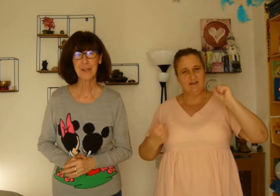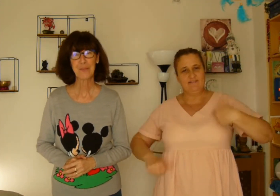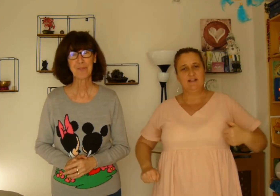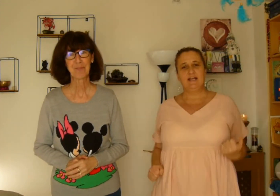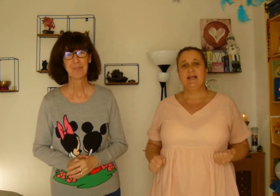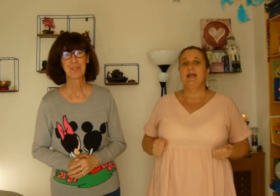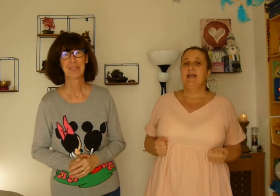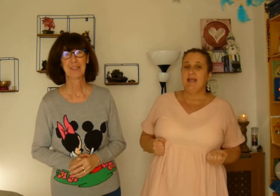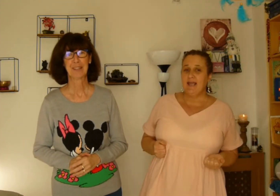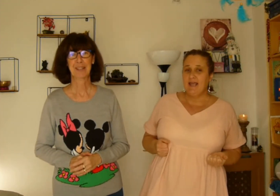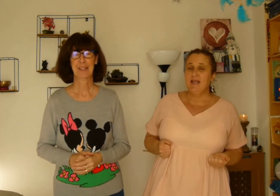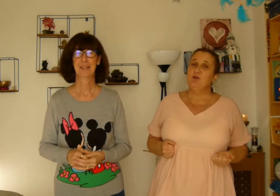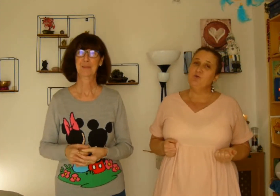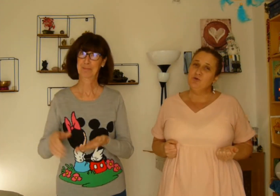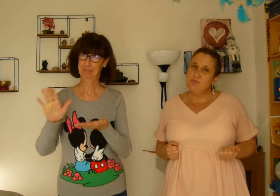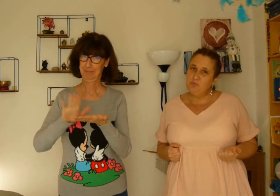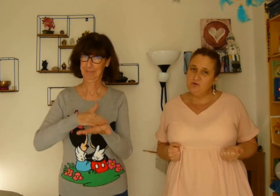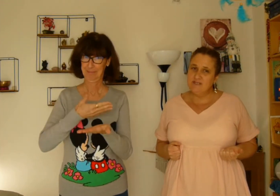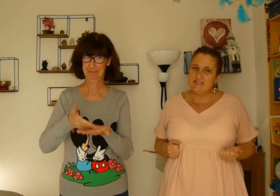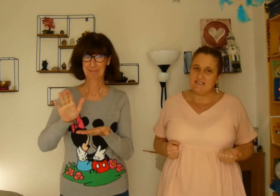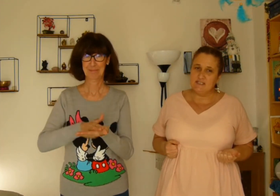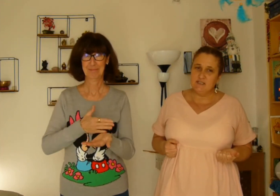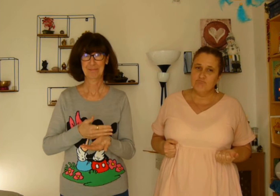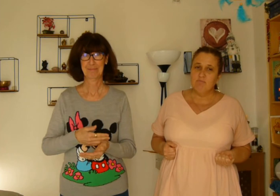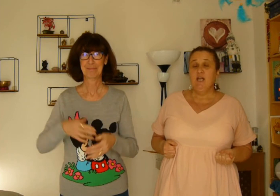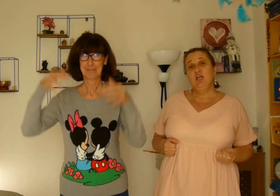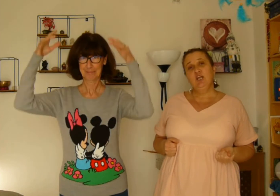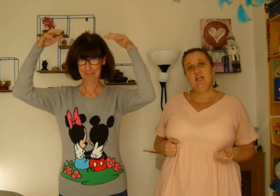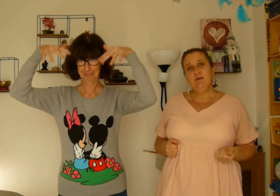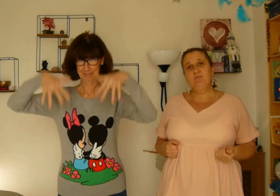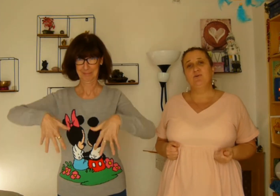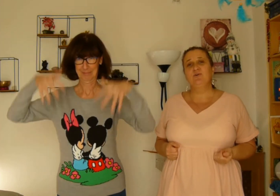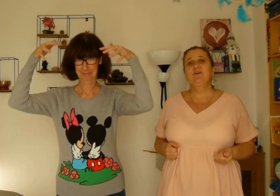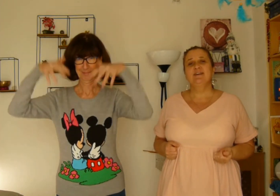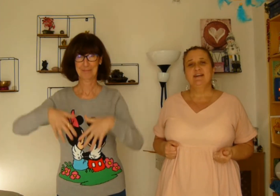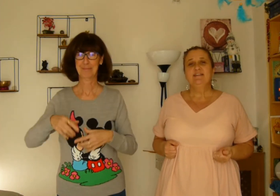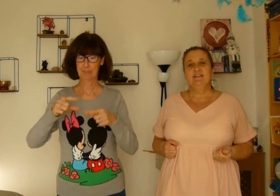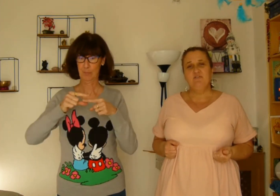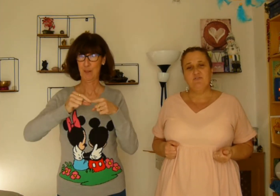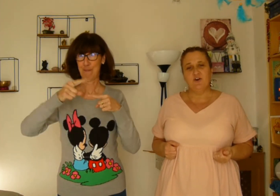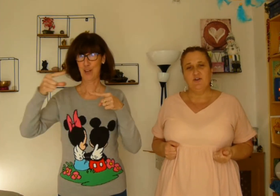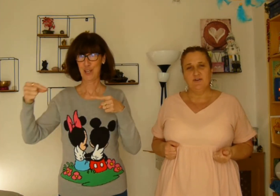et une poésie, il pleut des feuilles.